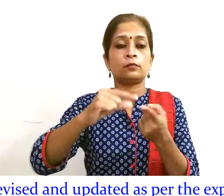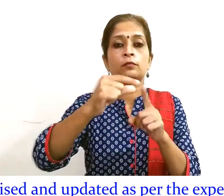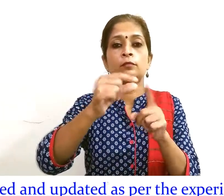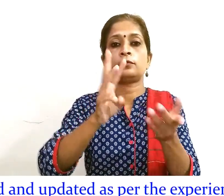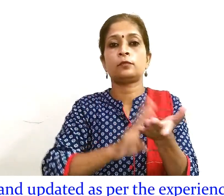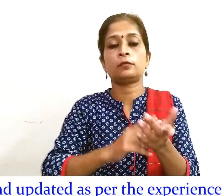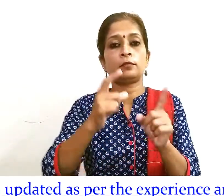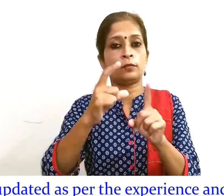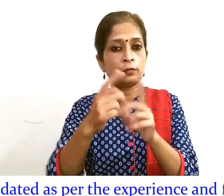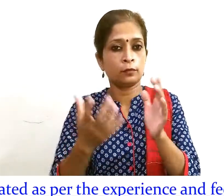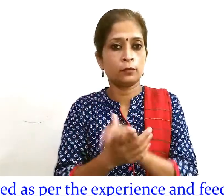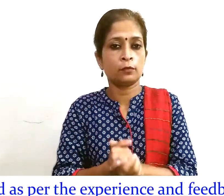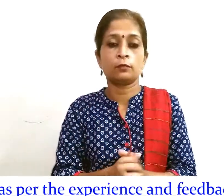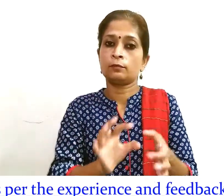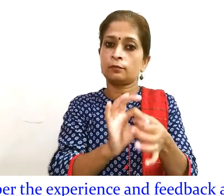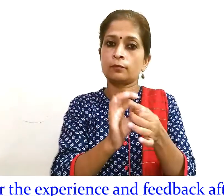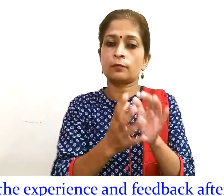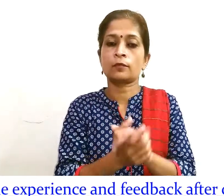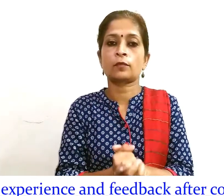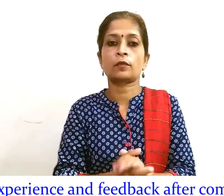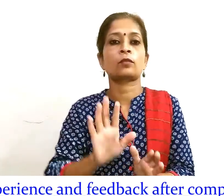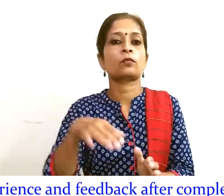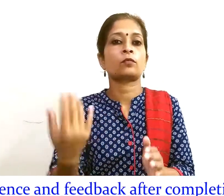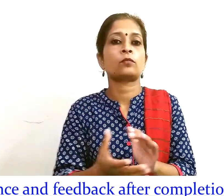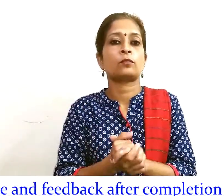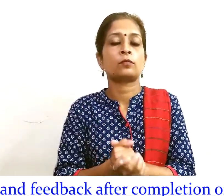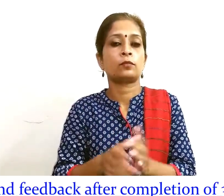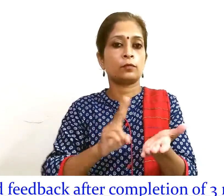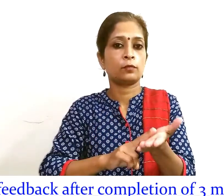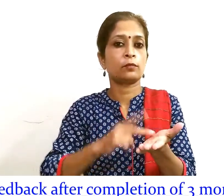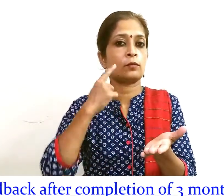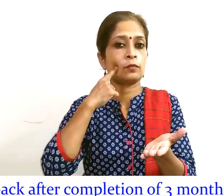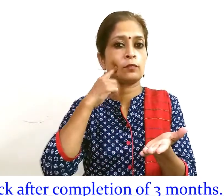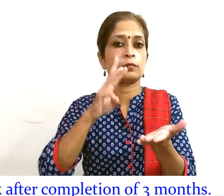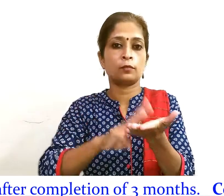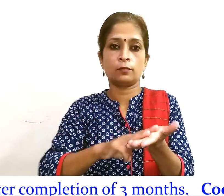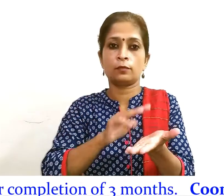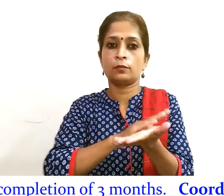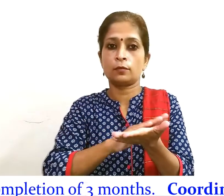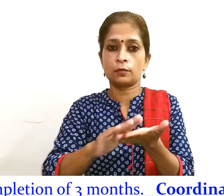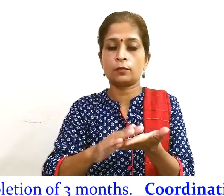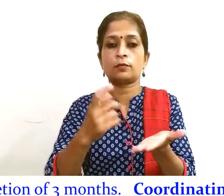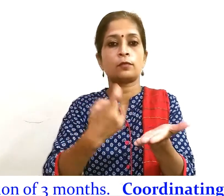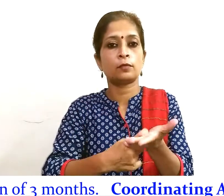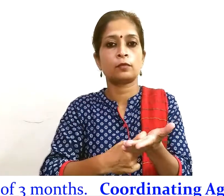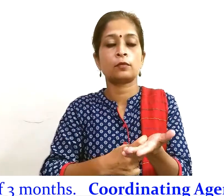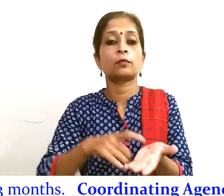NIEPMD चेन्नाई राष्ट्रिय मानसेक स्वास्थे पुनरवास संस्थान